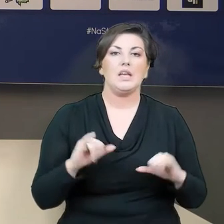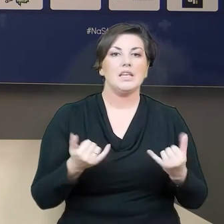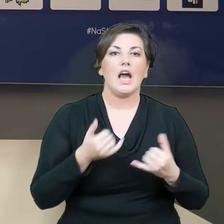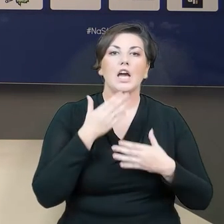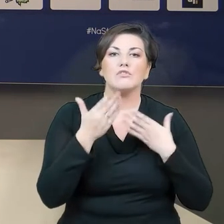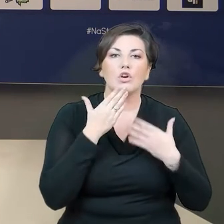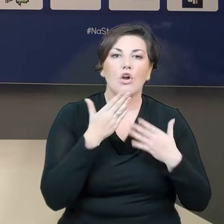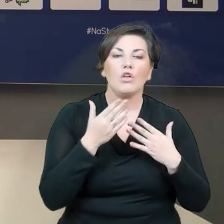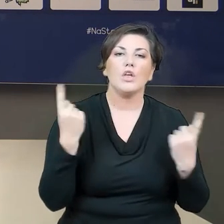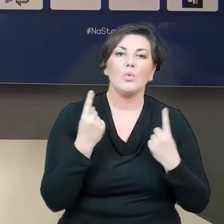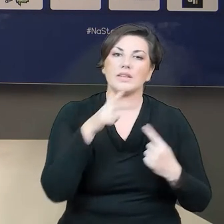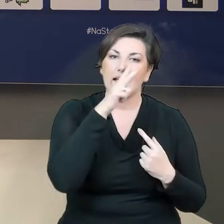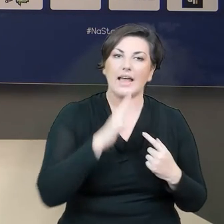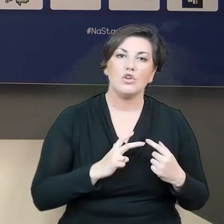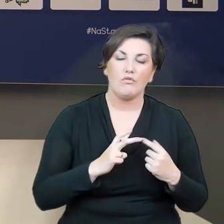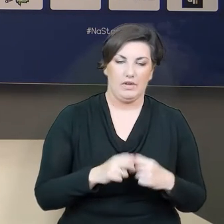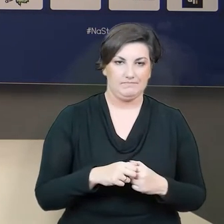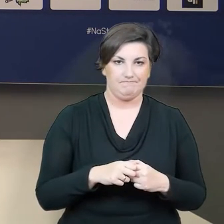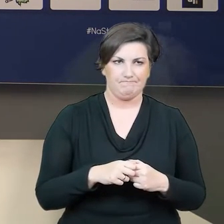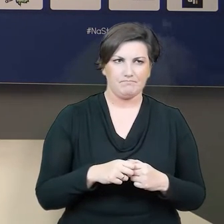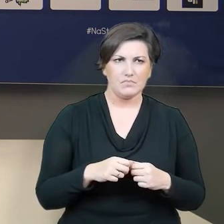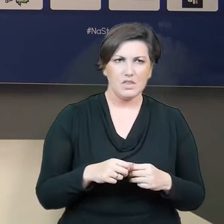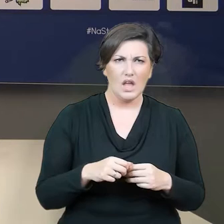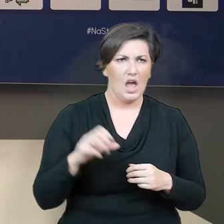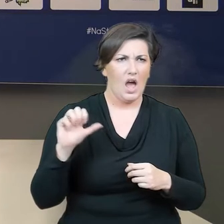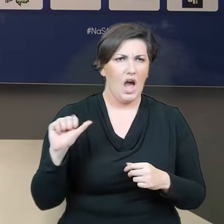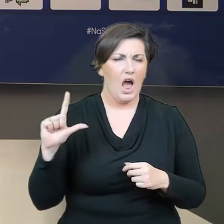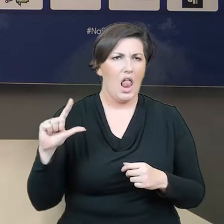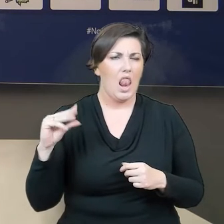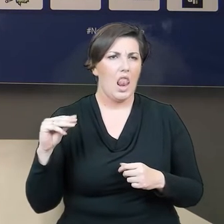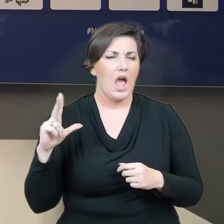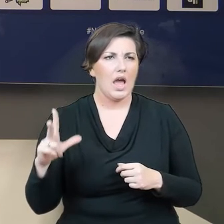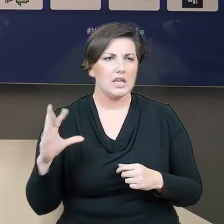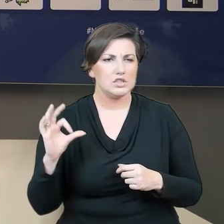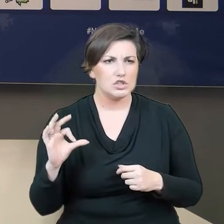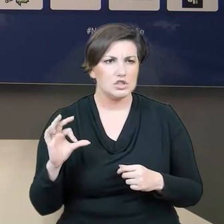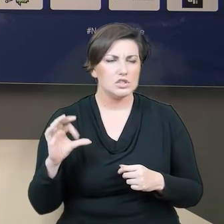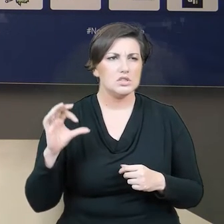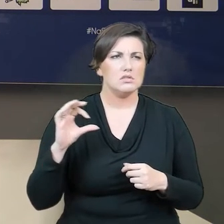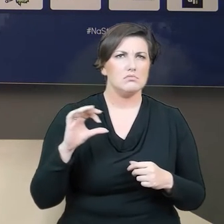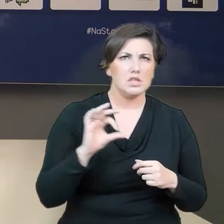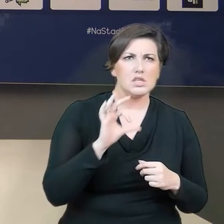meczem? No oprócz Aleksa i Sangowskiego, naszego